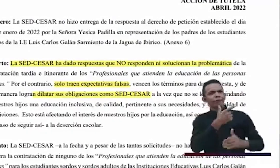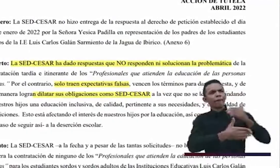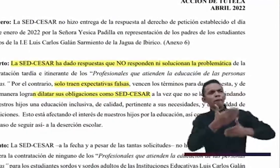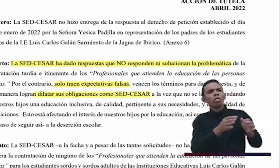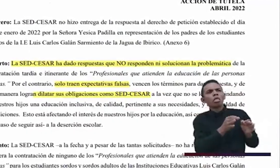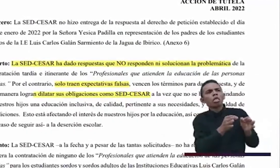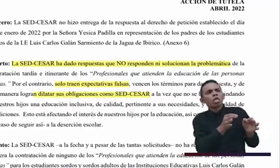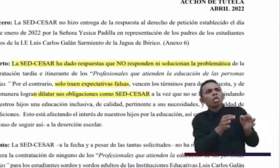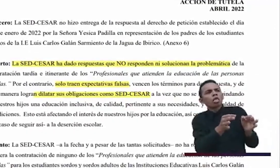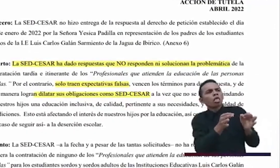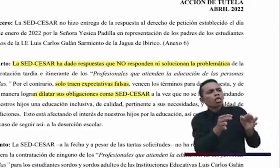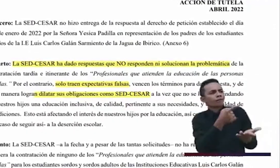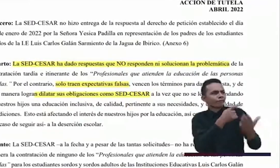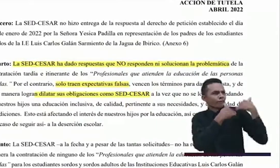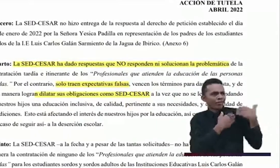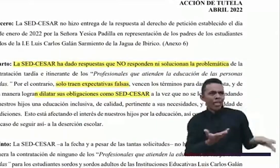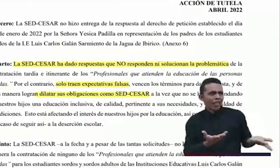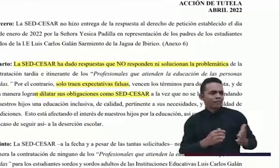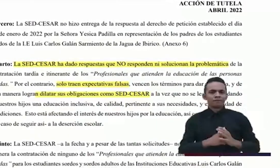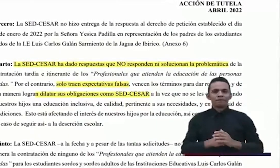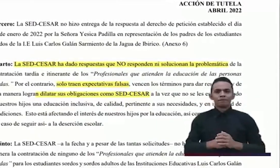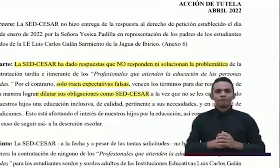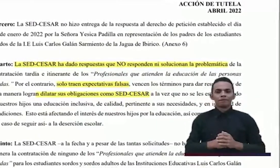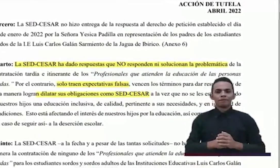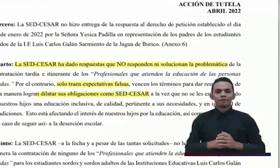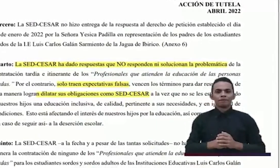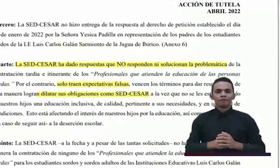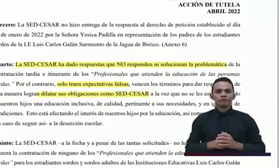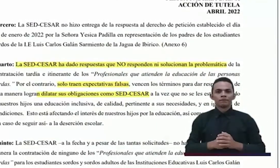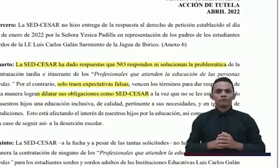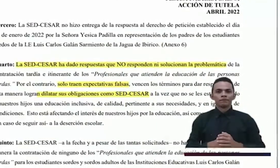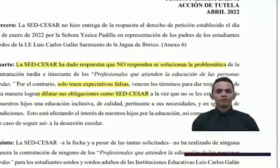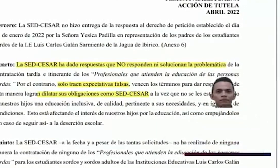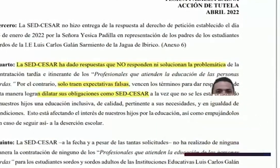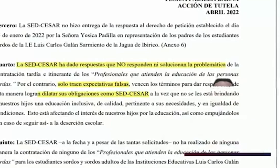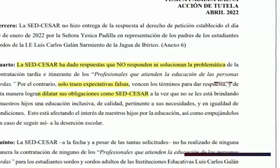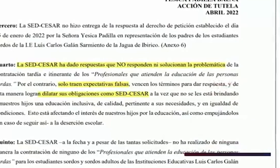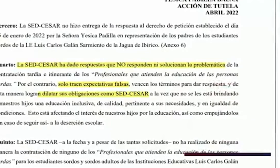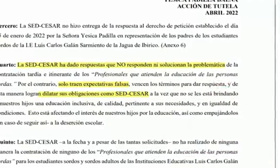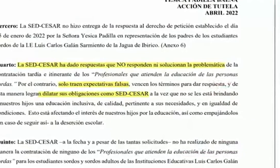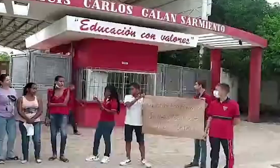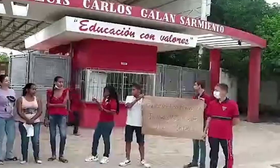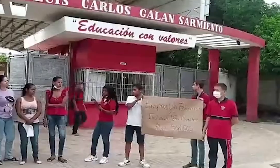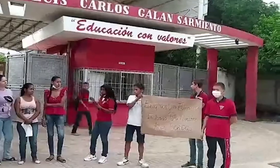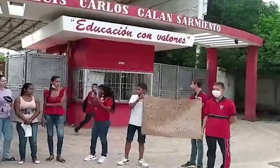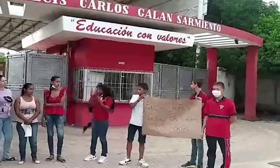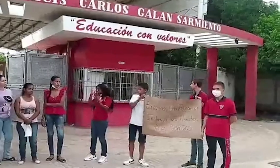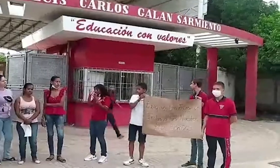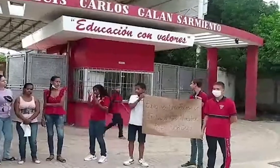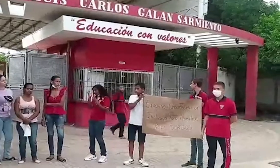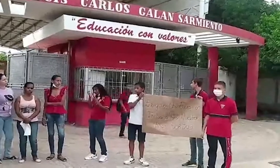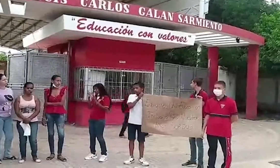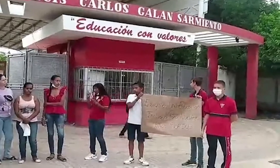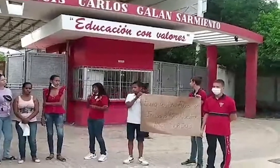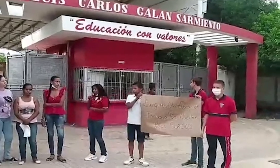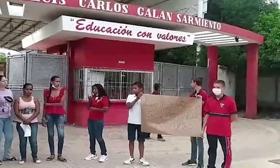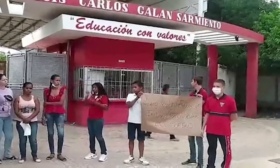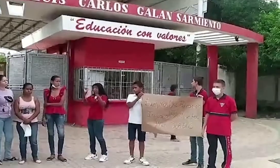procesos y así logran evadir sus responsabilidades como ente territorial certificado en educación. Me siento muy triste cuando vengo al colegio